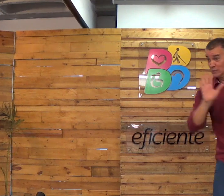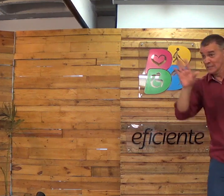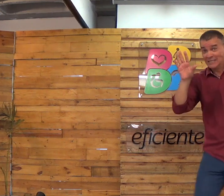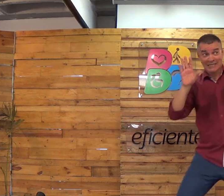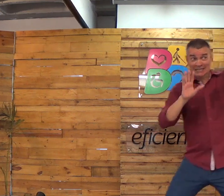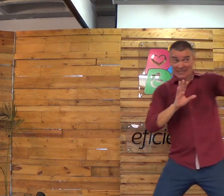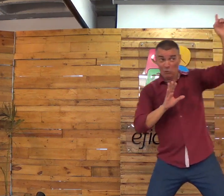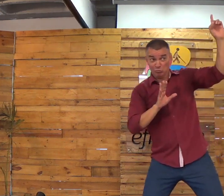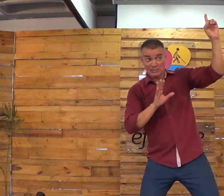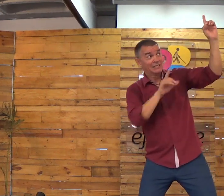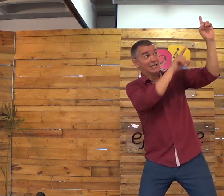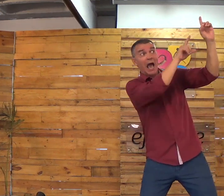Preveja só.